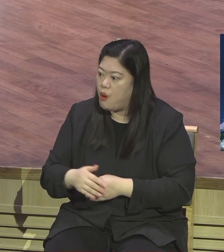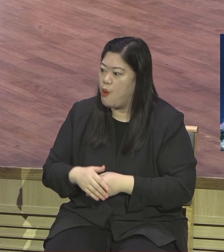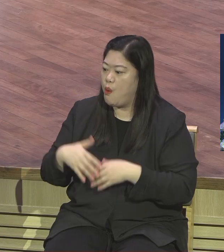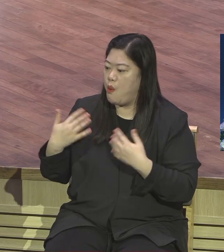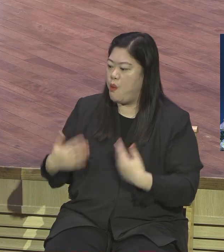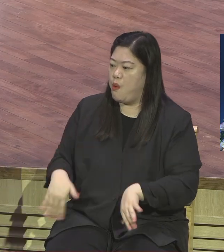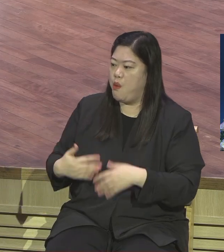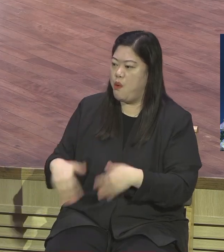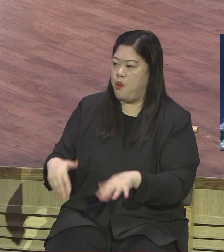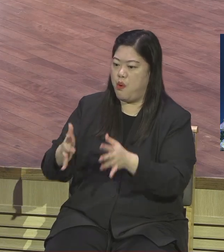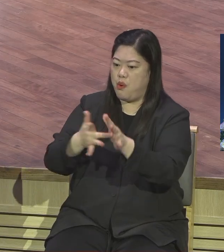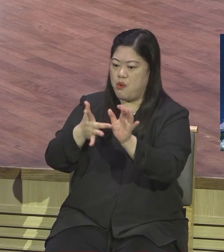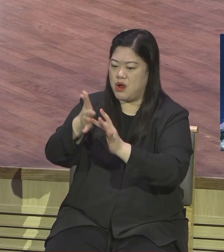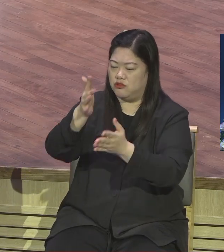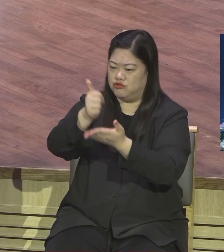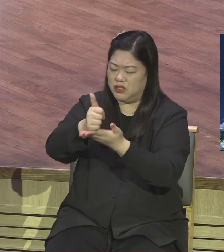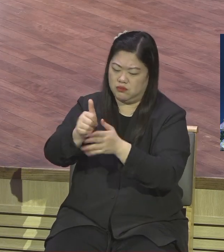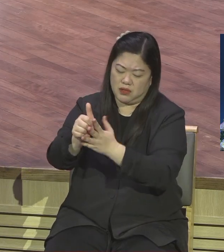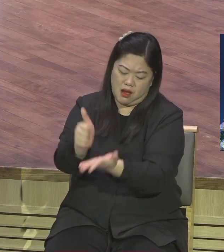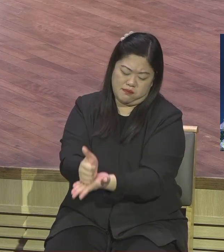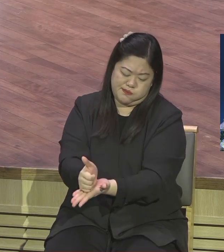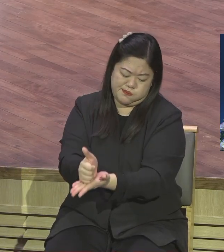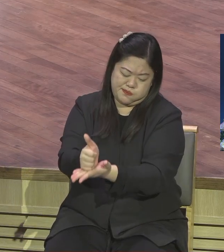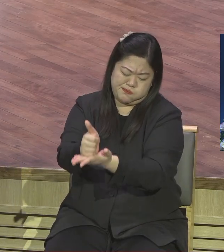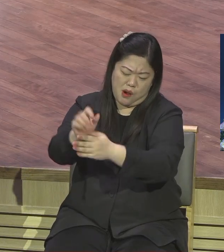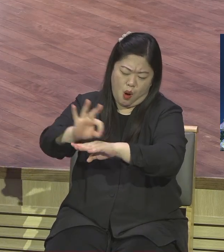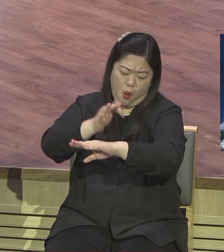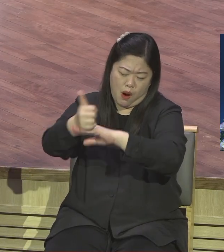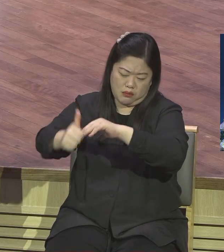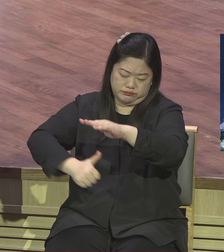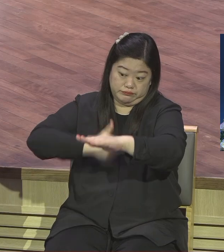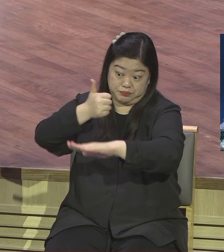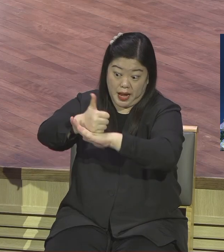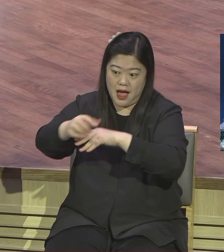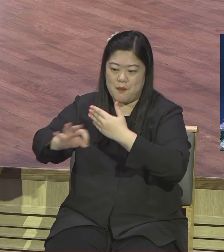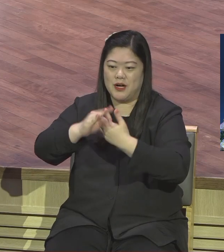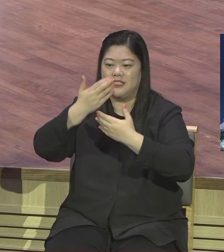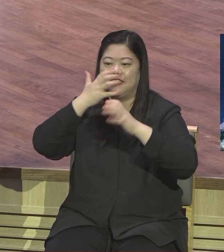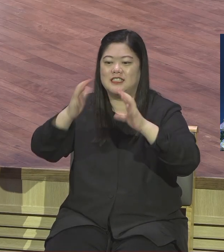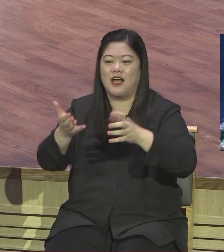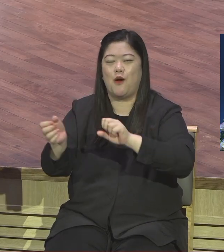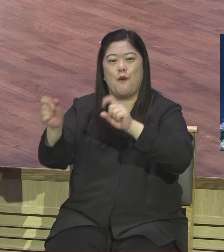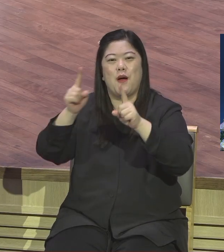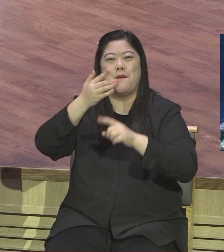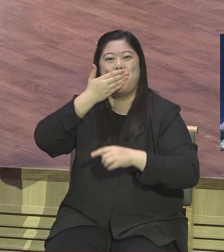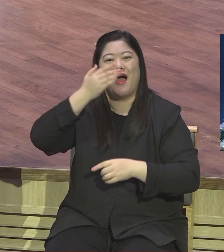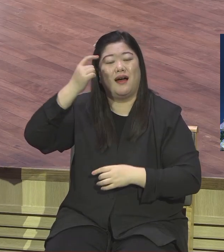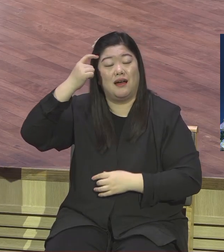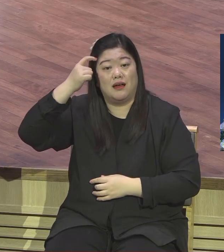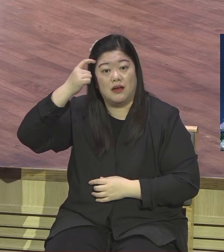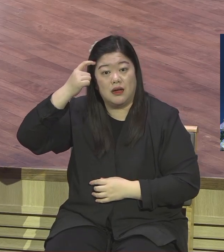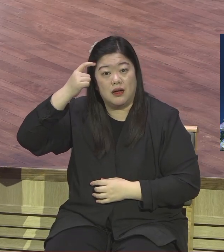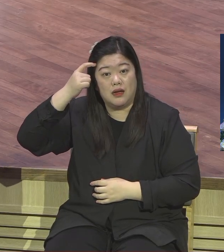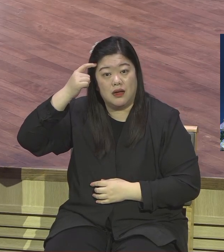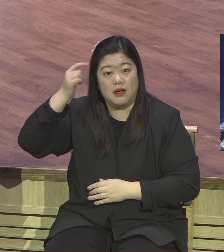로마 저 정도야 우리가 해방 안 되겠나 모든 걸 육신적으로 해석하는 거예요